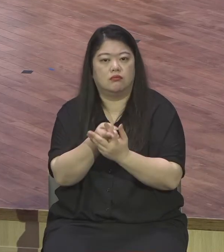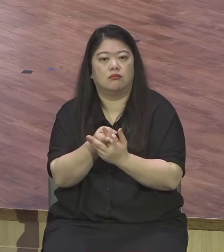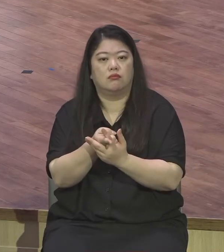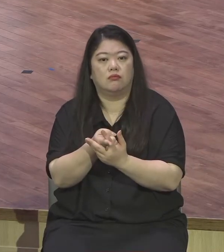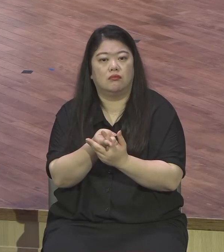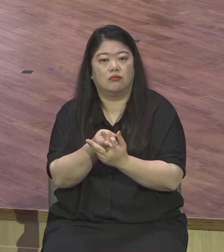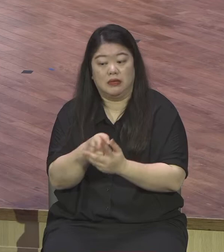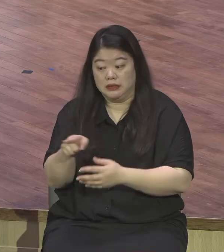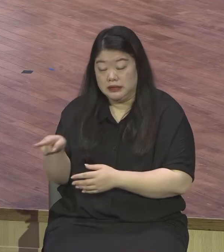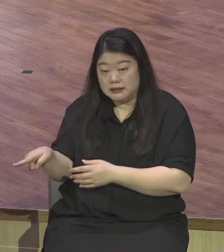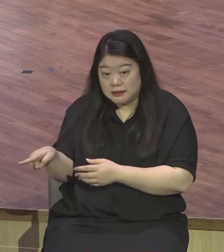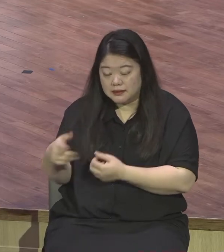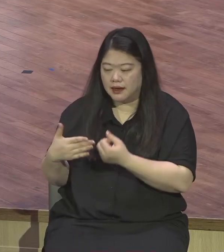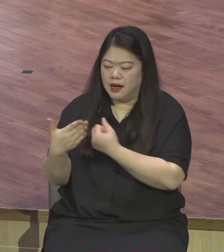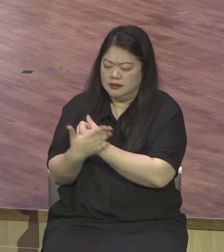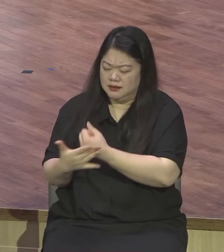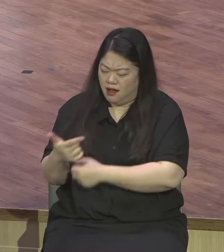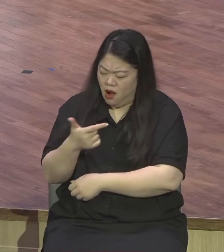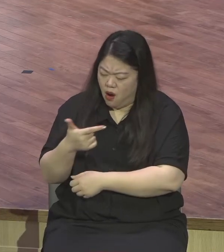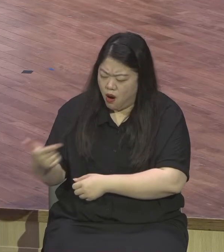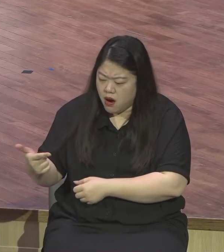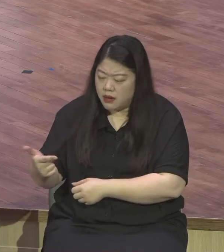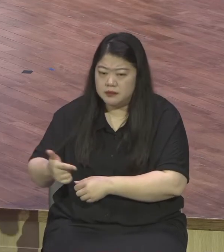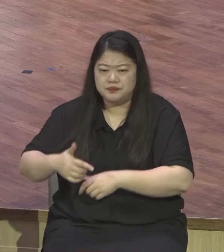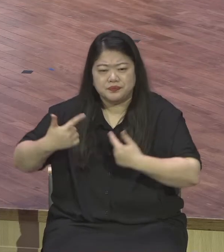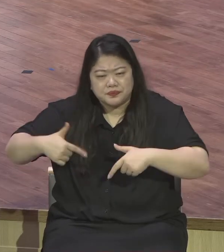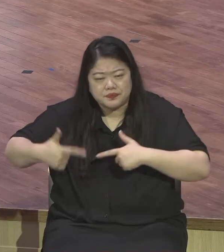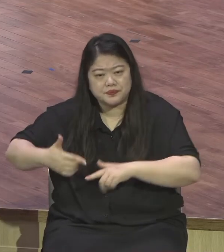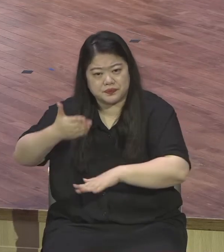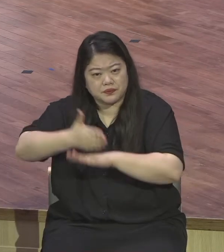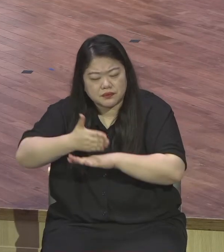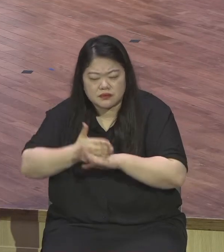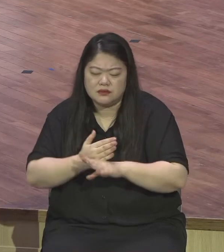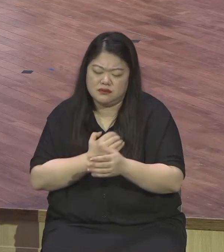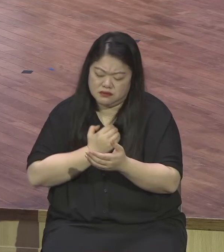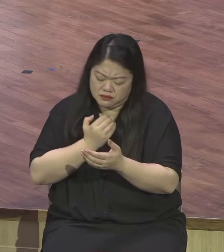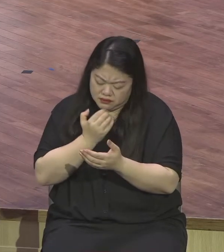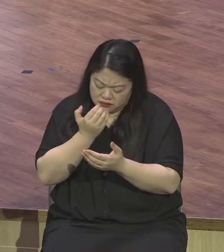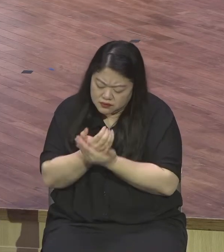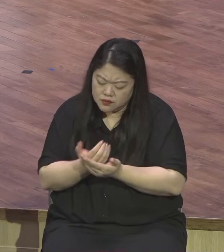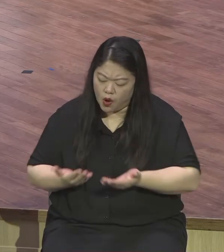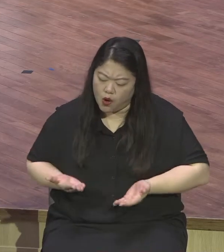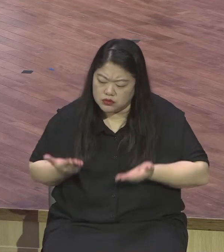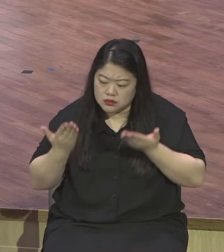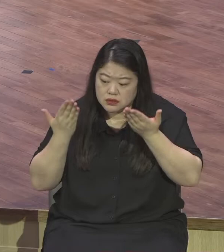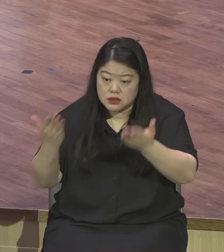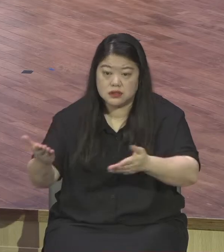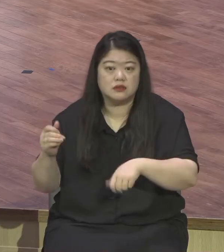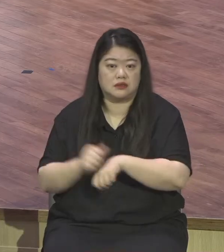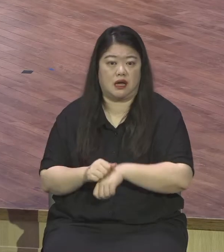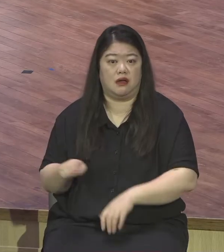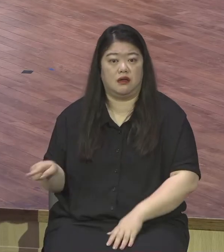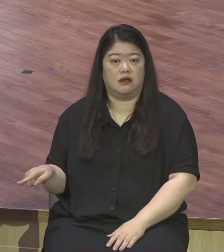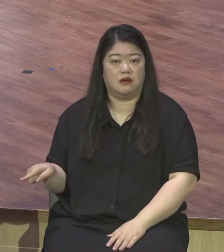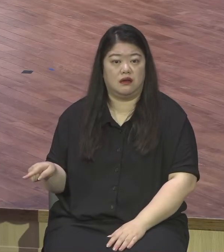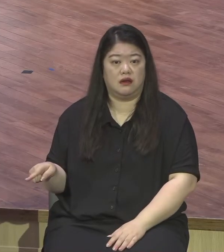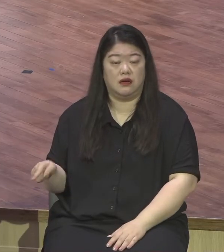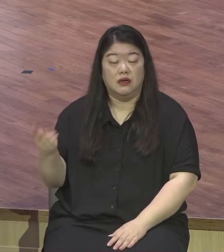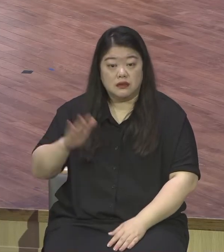뿌리를 두고 있습니다 은혜 받은 사람은요 이렇게 헌신하게 되있어요 은혜 못 받은 사람은 계속 비판하게